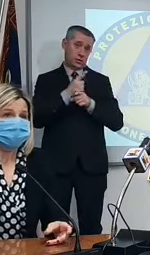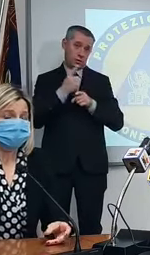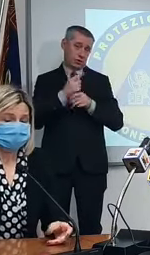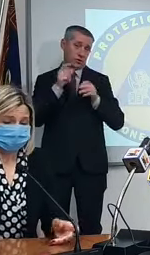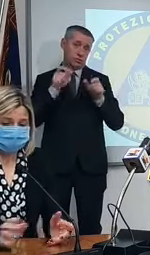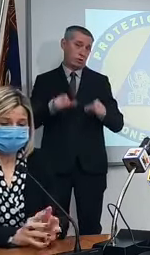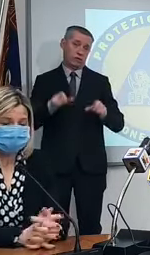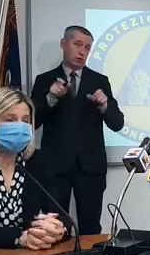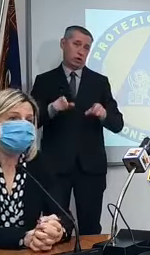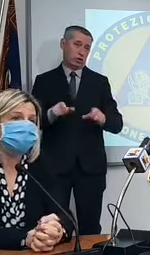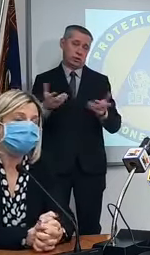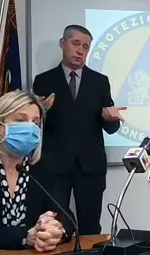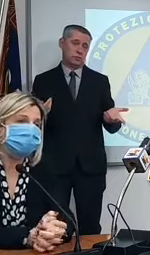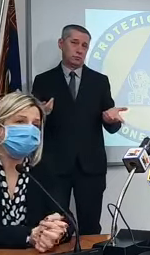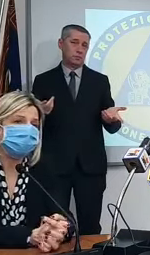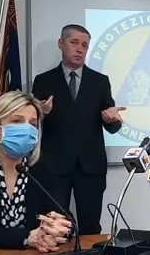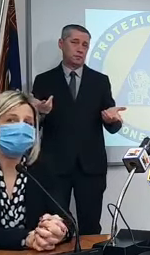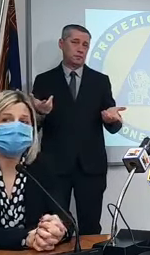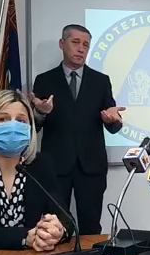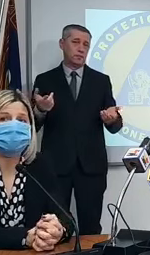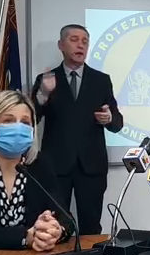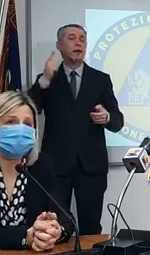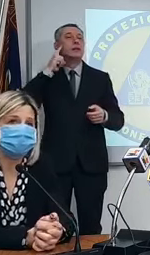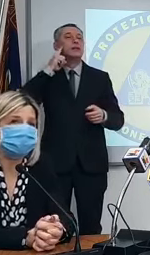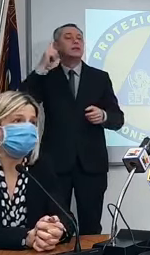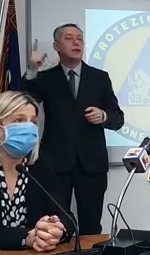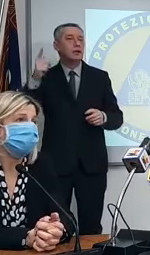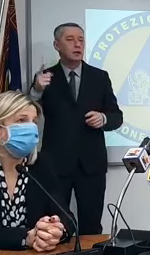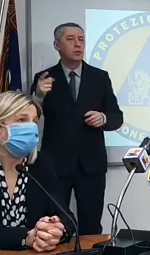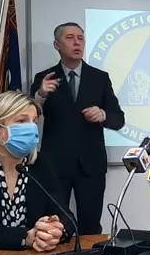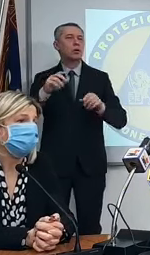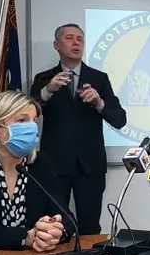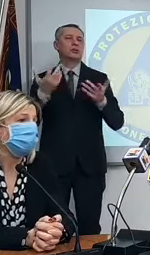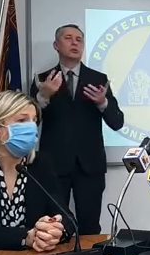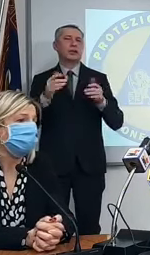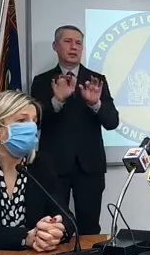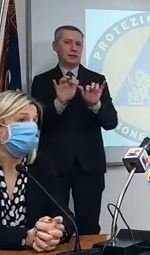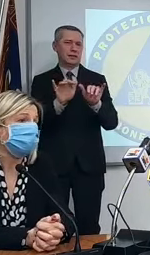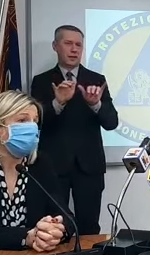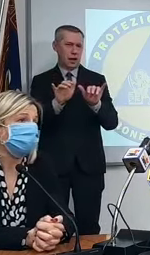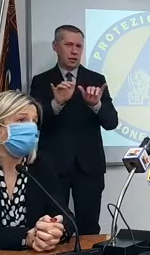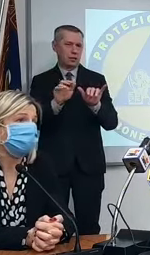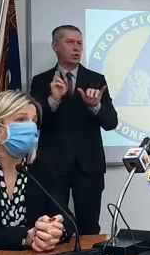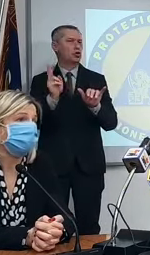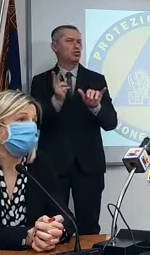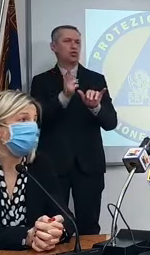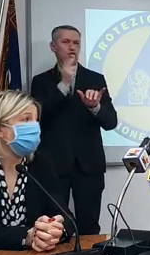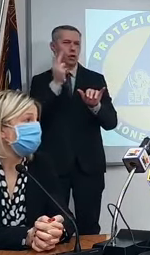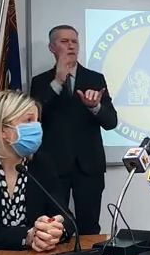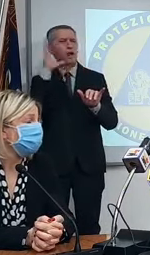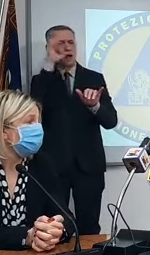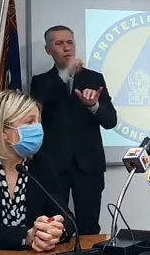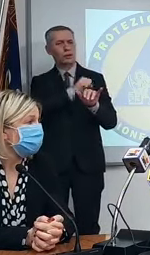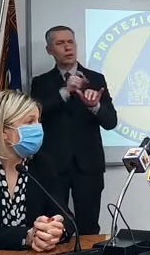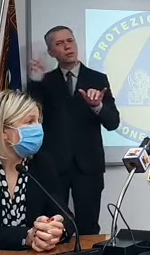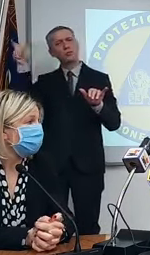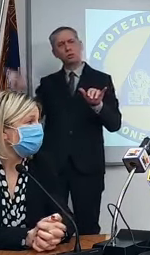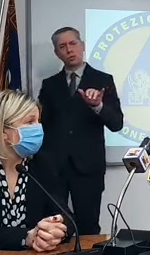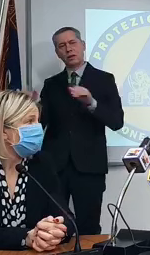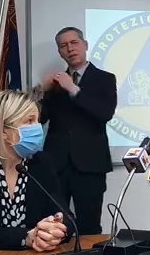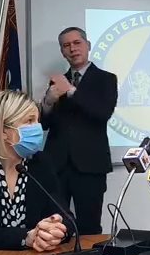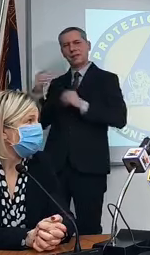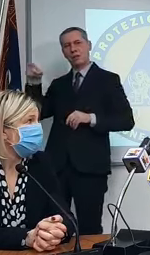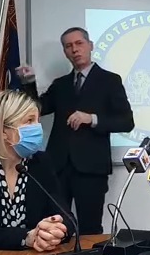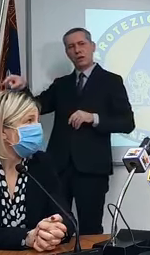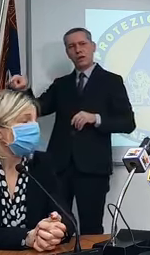cioè se non funziona se il mondo digitale non riesce a intercettare un disabile bisogna che noi riusciamo a